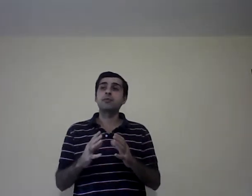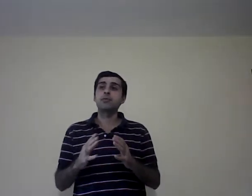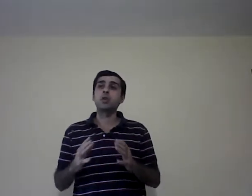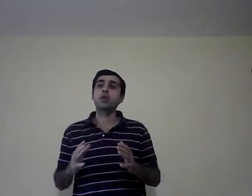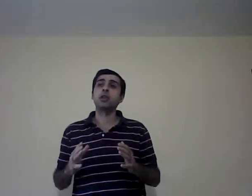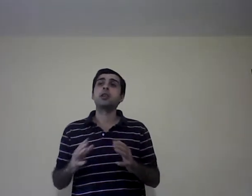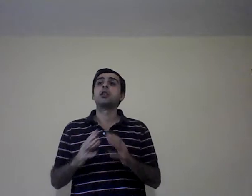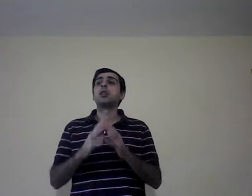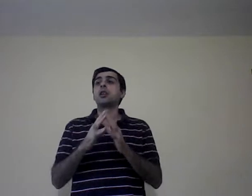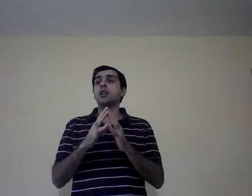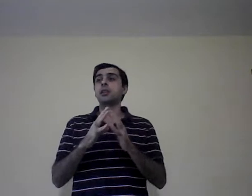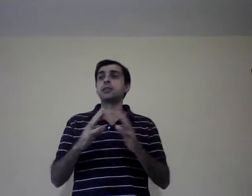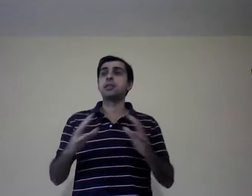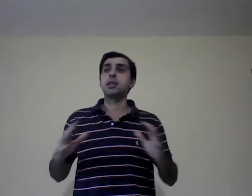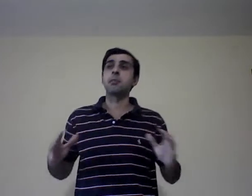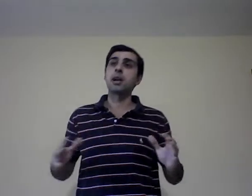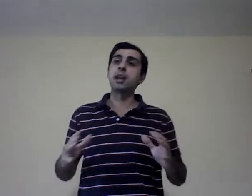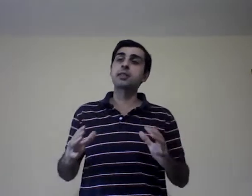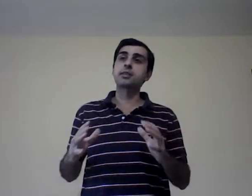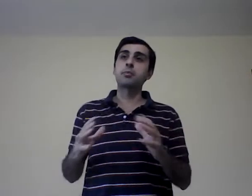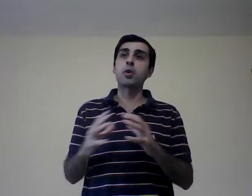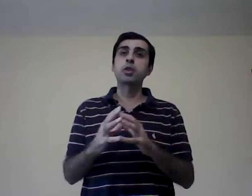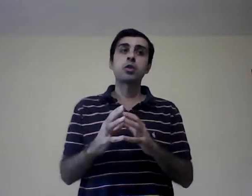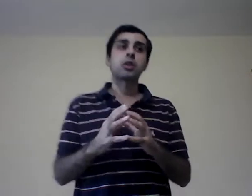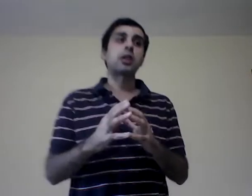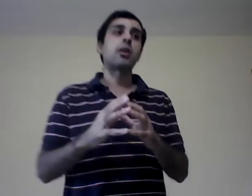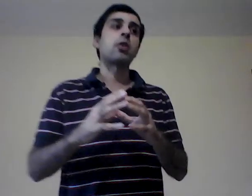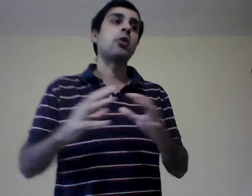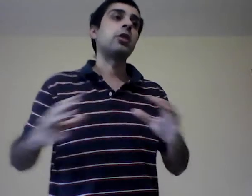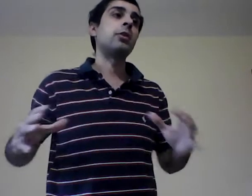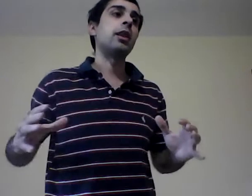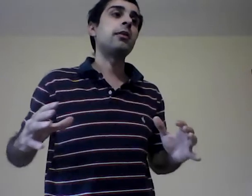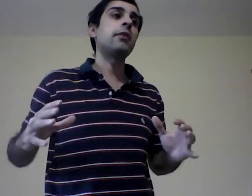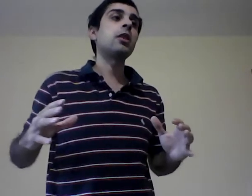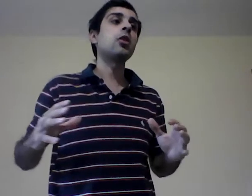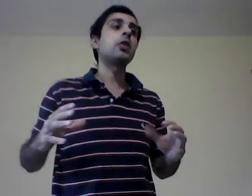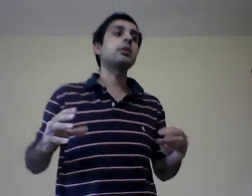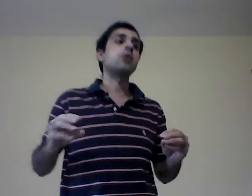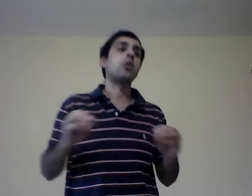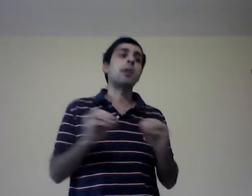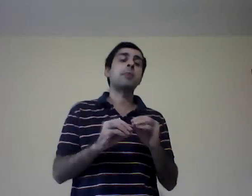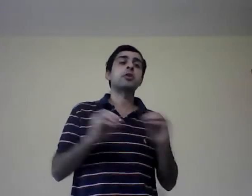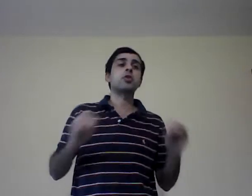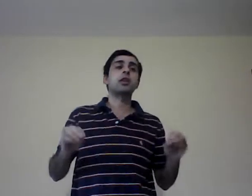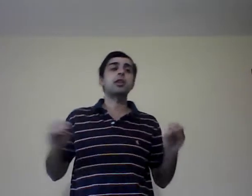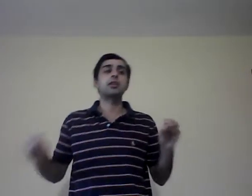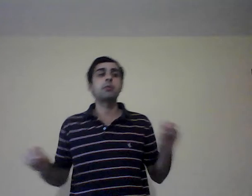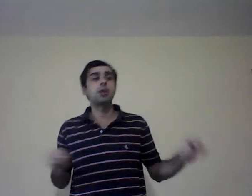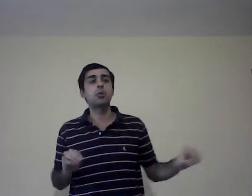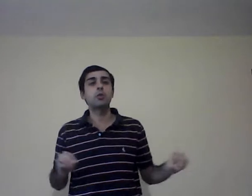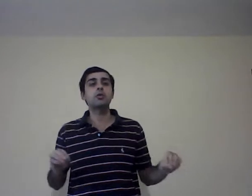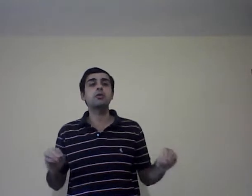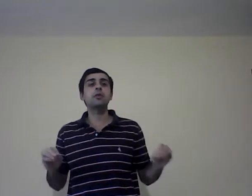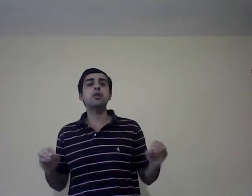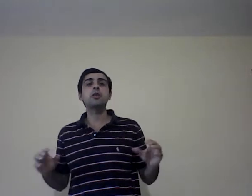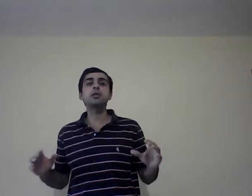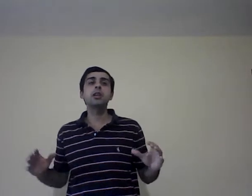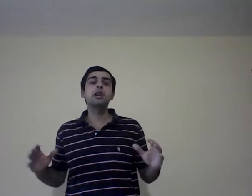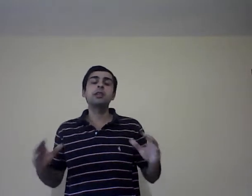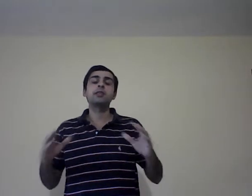donde existen más puestos de trabajo en los niveles inferiores, o más personas que intervienen en puestos inferiores, y se